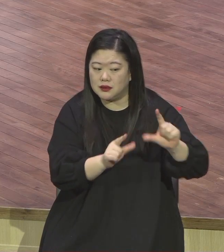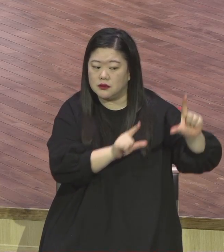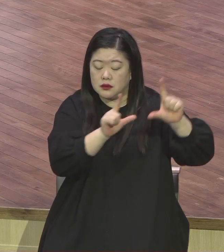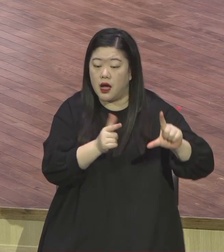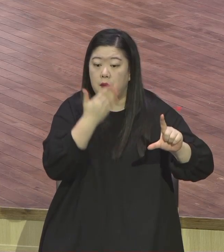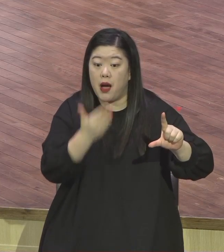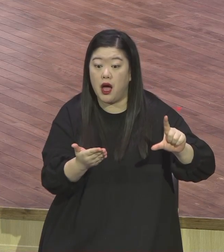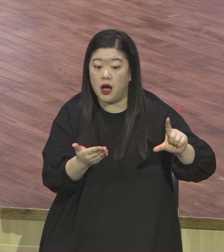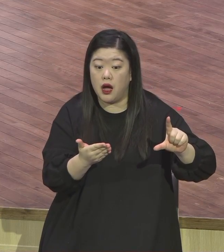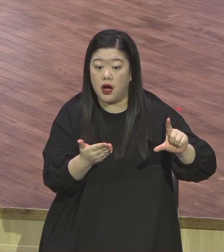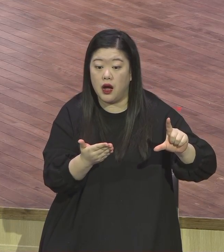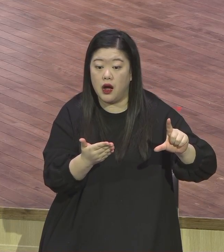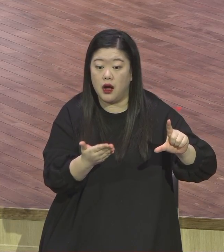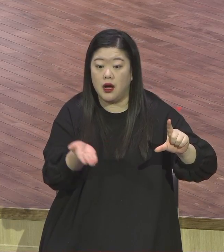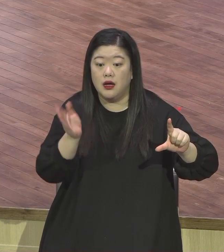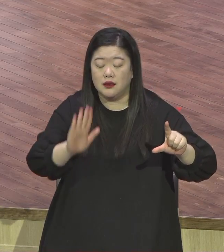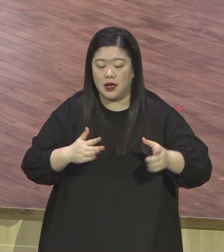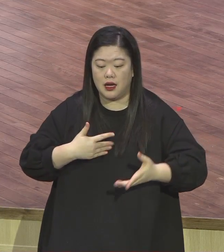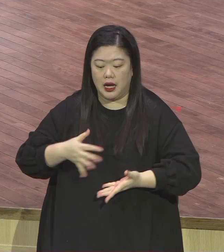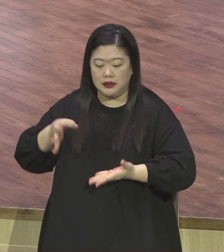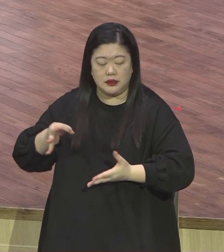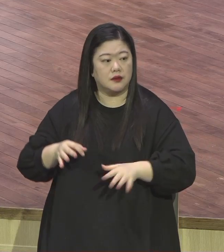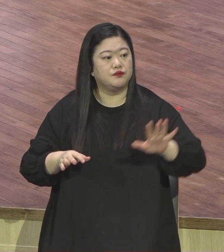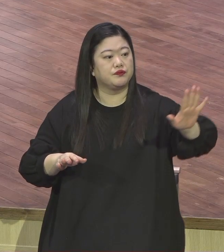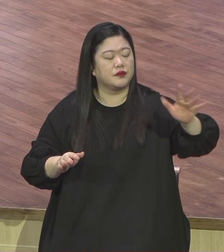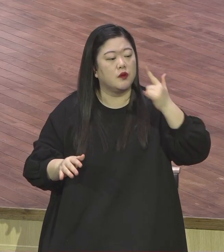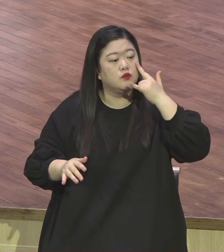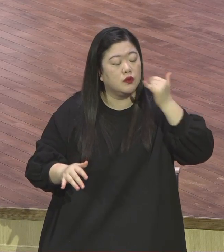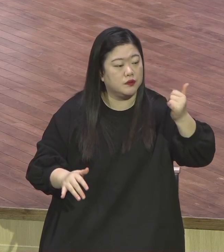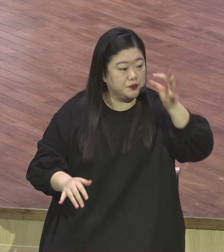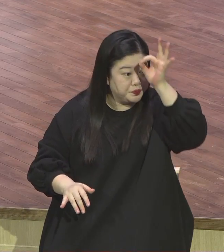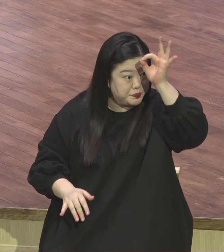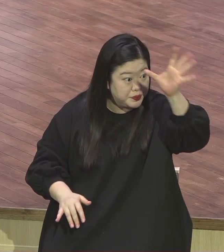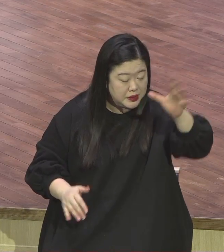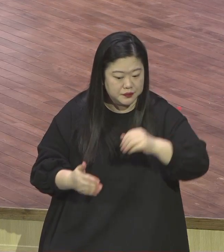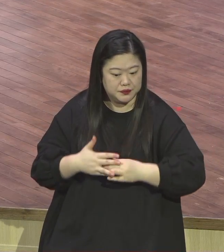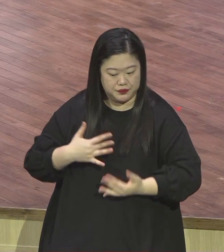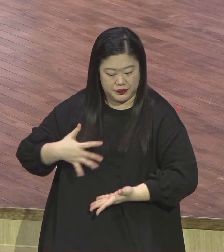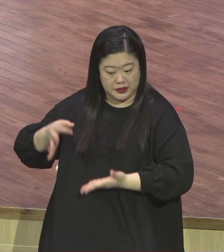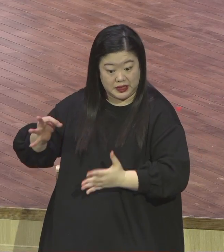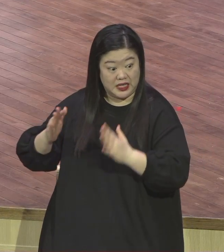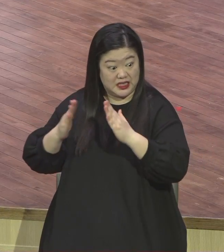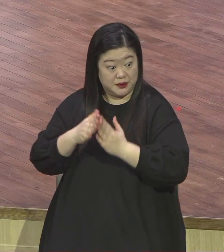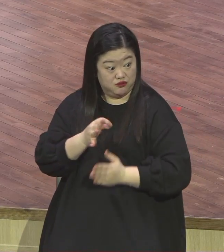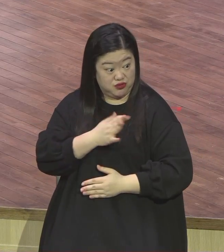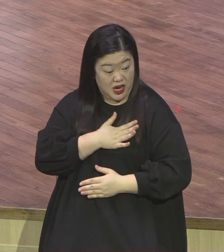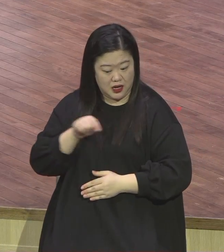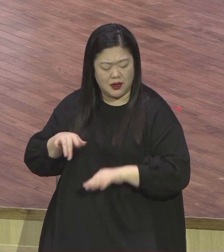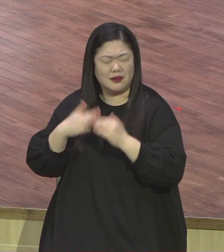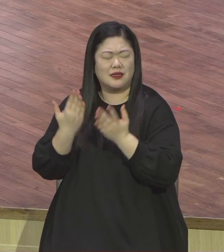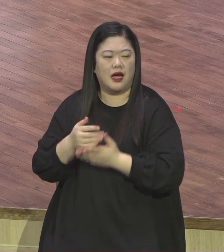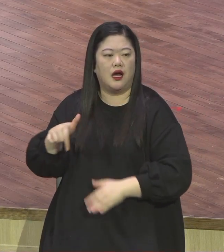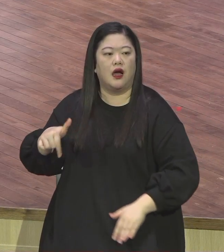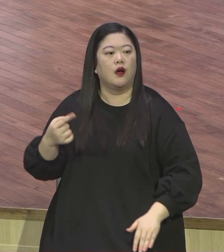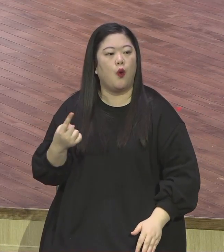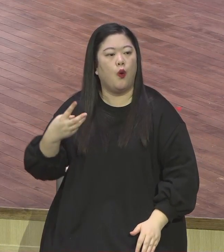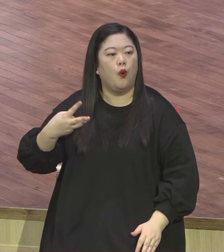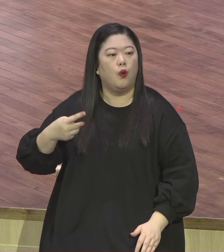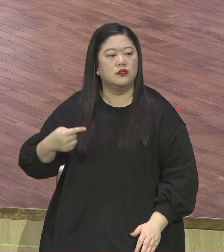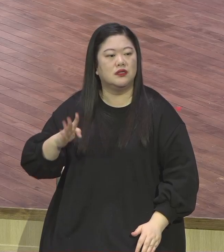하느냐 내 모든 재산 고르반 그래 봅니다 고르반 그러면 손 못